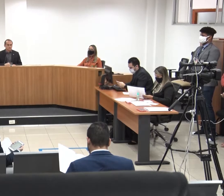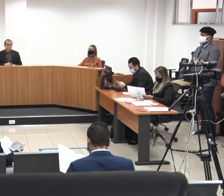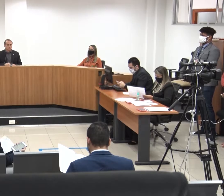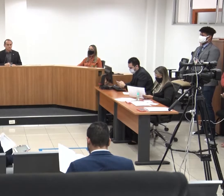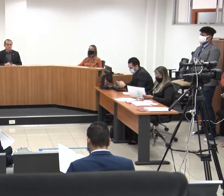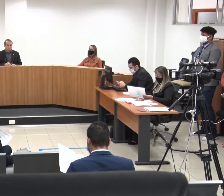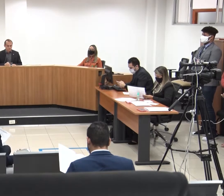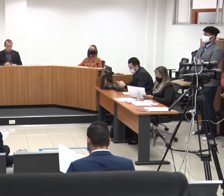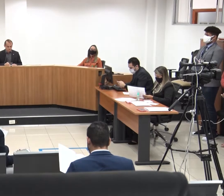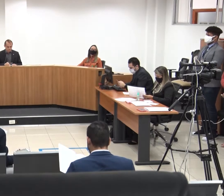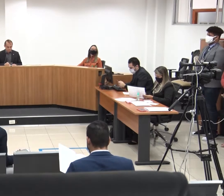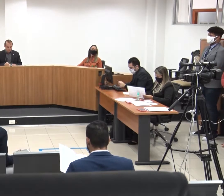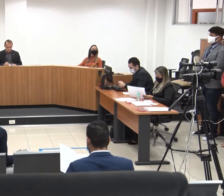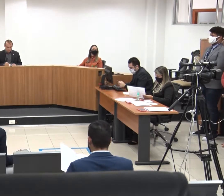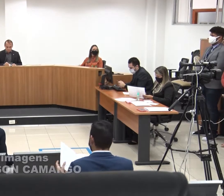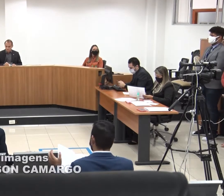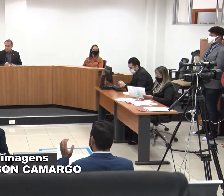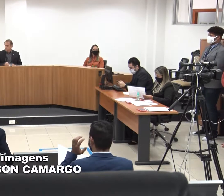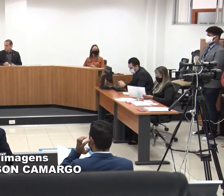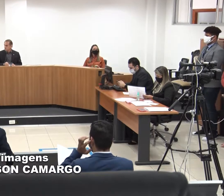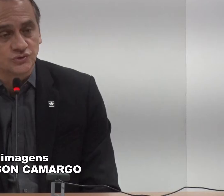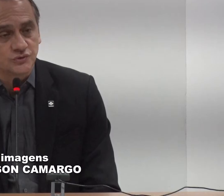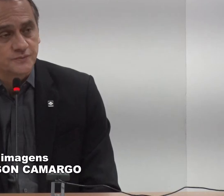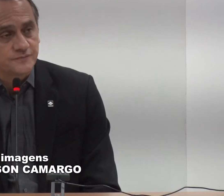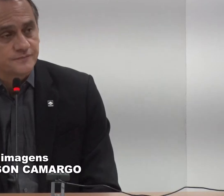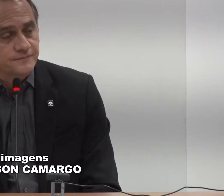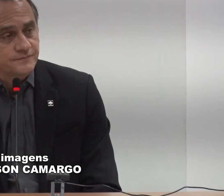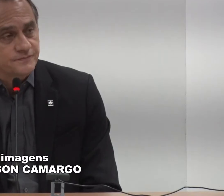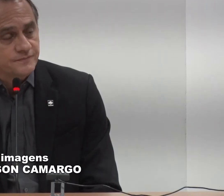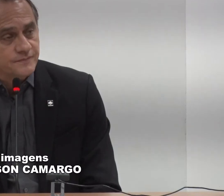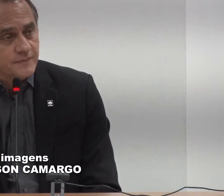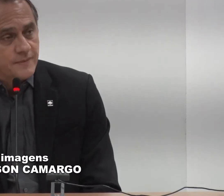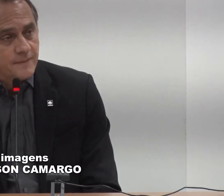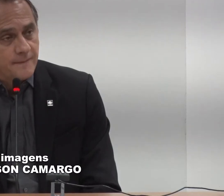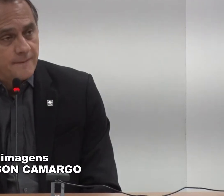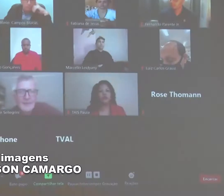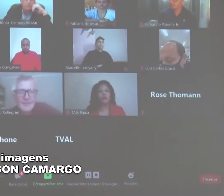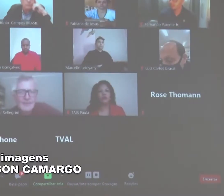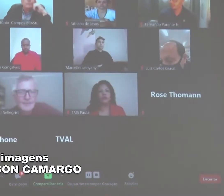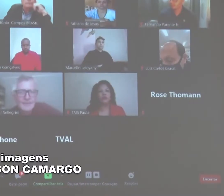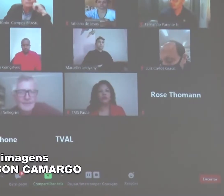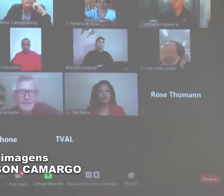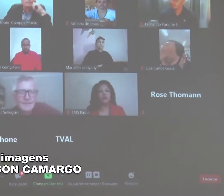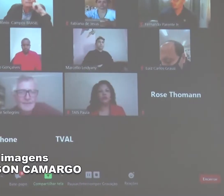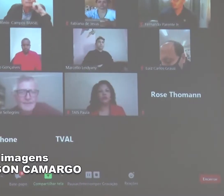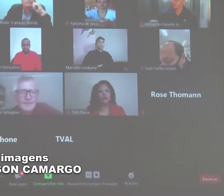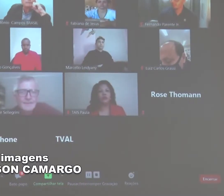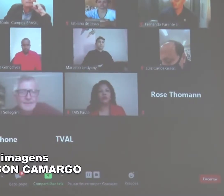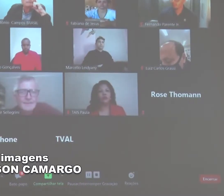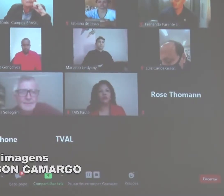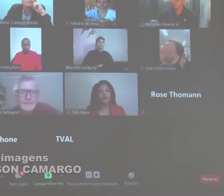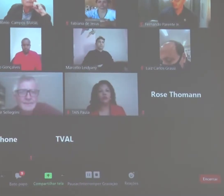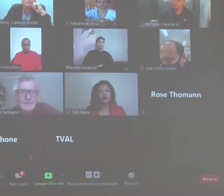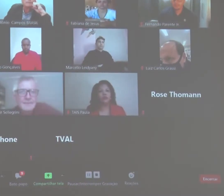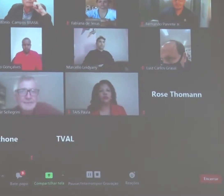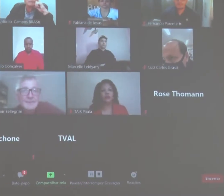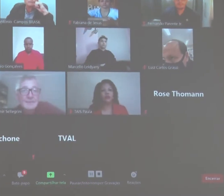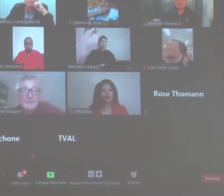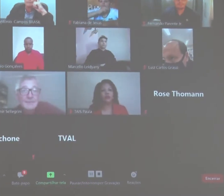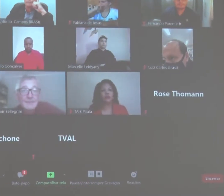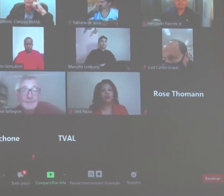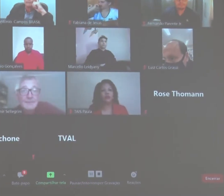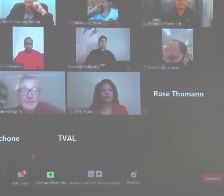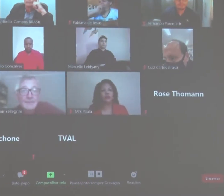A Assembleia Legislativa, por meio da iniciativa do deputado Wilson Santos, realizou o primeiro fórum para discutir políticas para pessoas surdas.